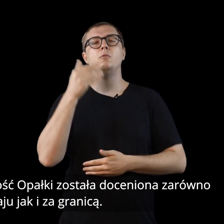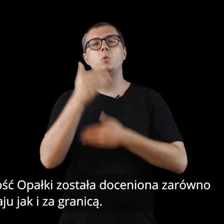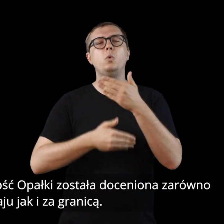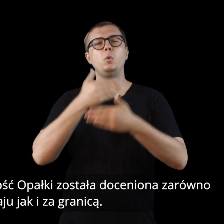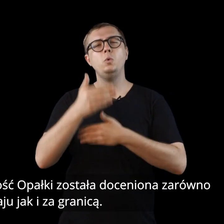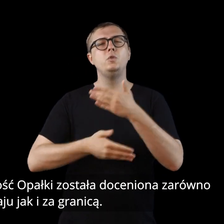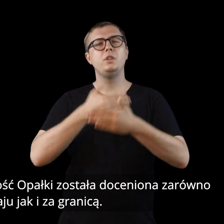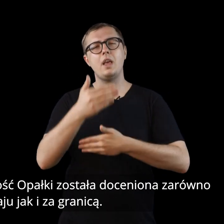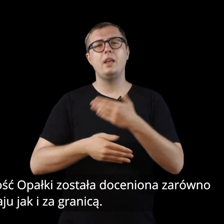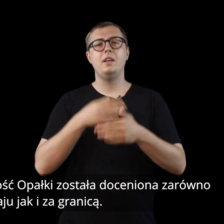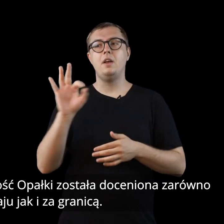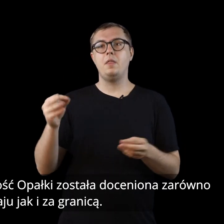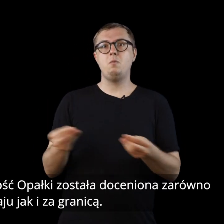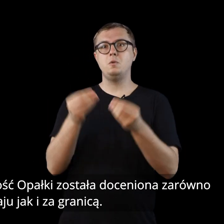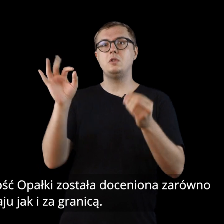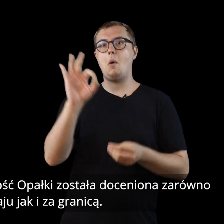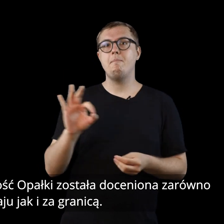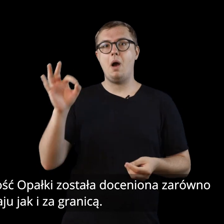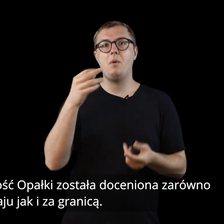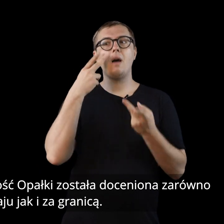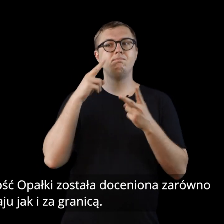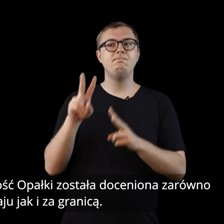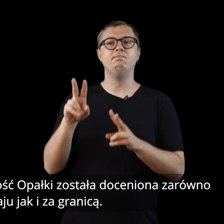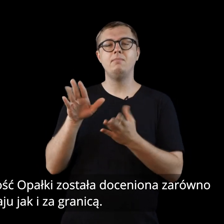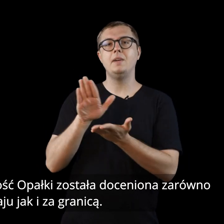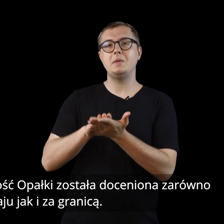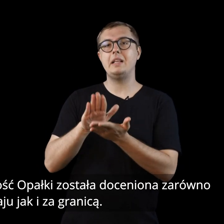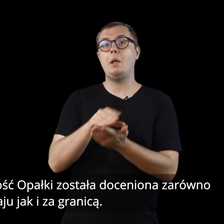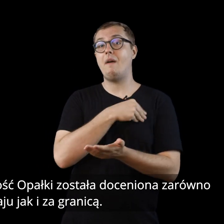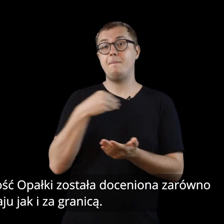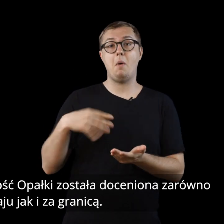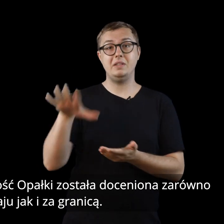Z czasem jednak twórczość opałki została doceniona zarówno w kraju, jak i za granicą.